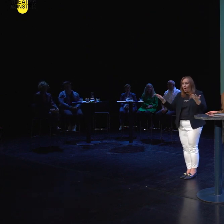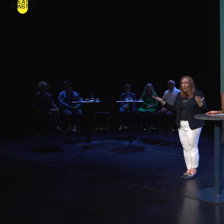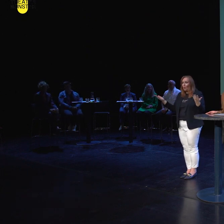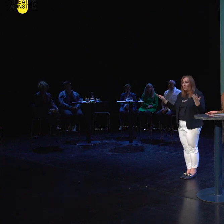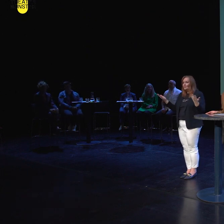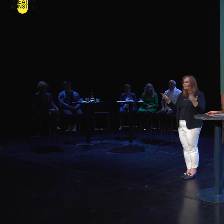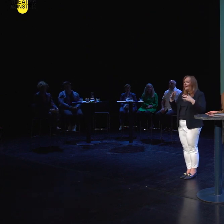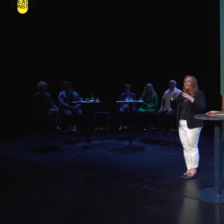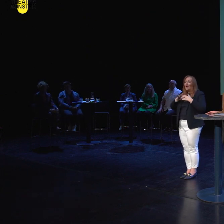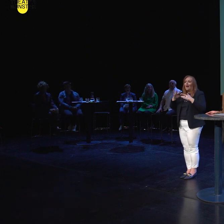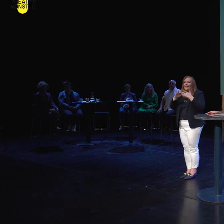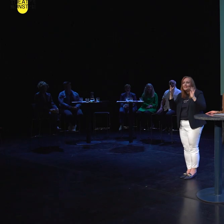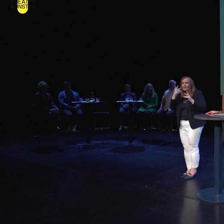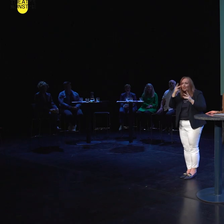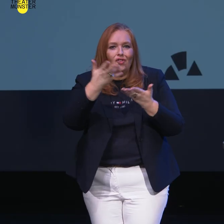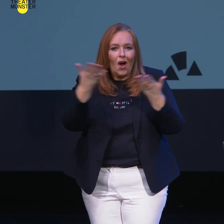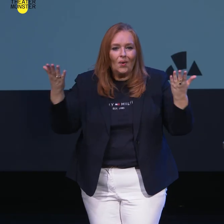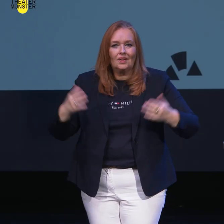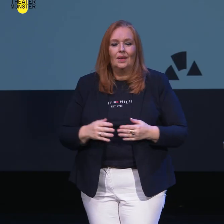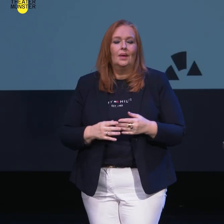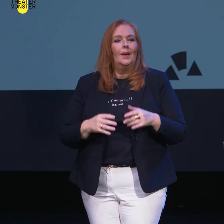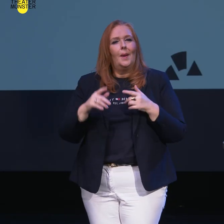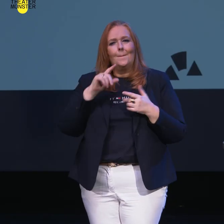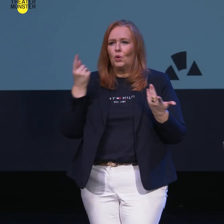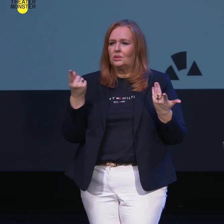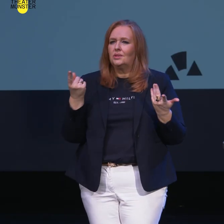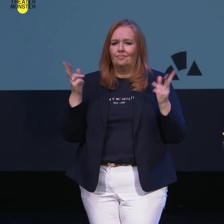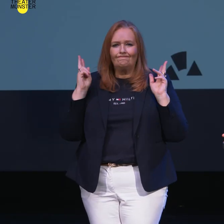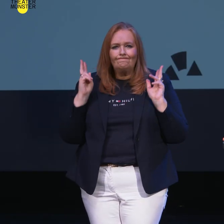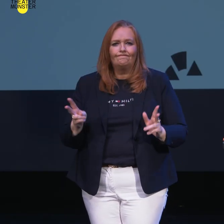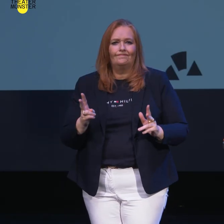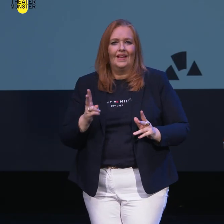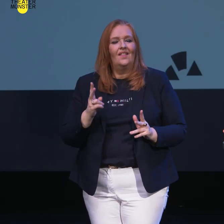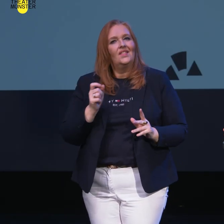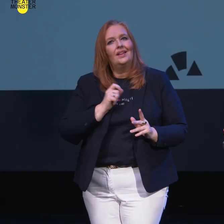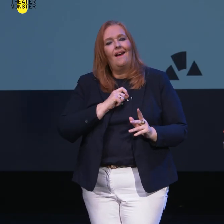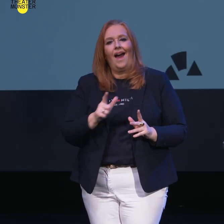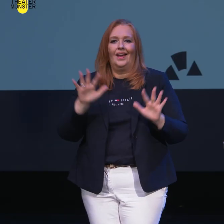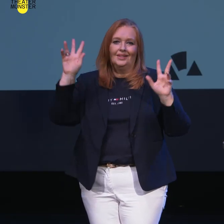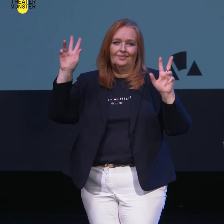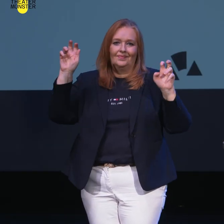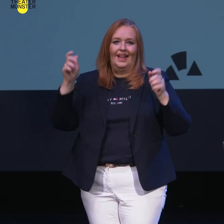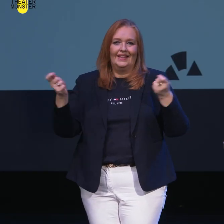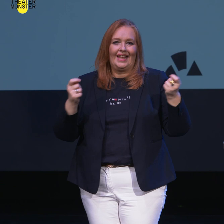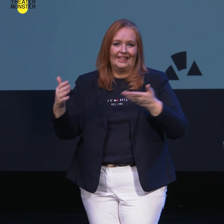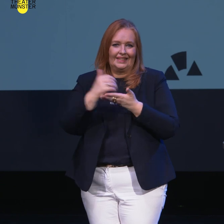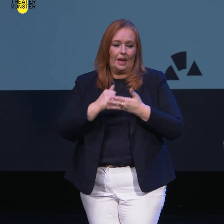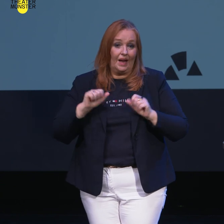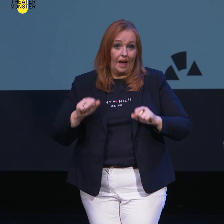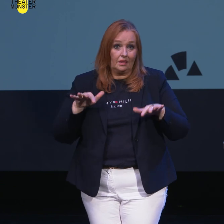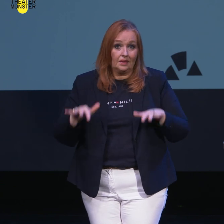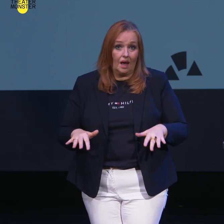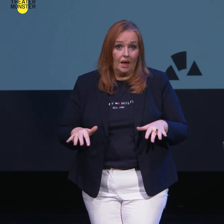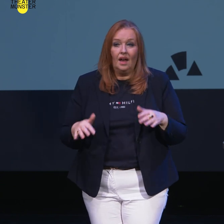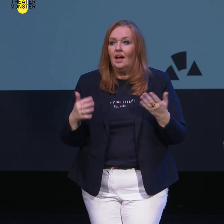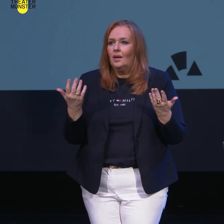im Netz gucken wollen, Münster eine sehr, sehr reiche Tanzerbe hat. Ich finde, man könnte von einem Münsteraner Tanzerbe sprechen und